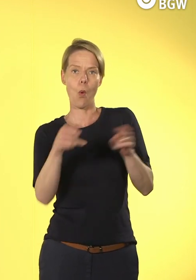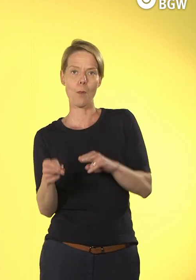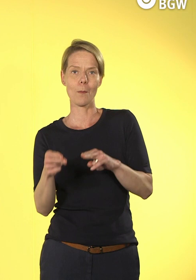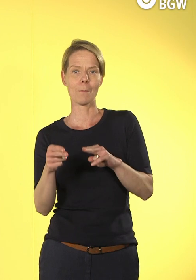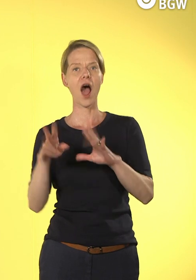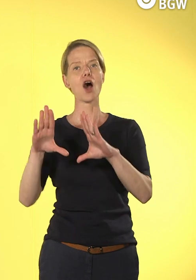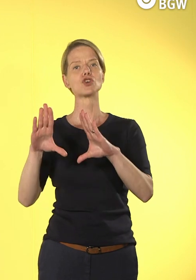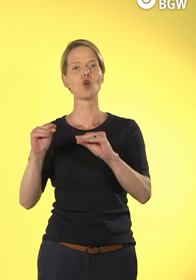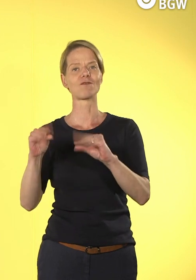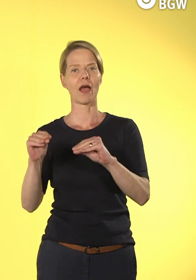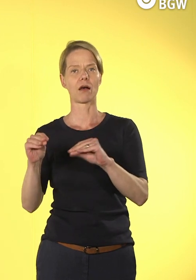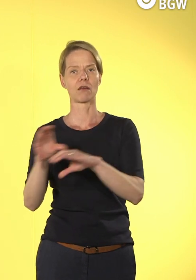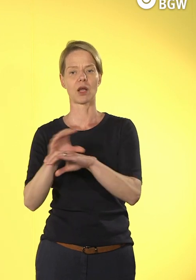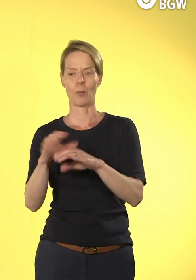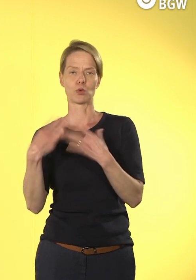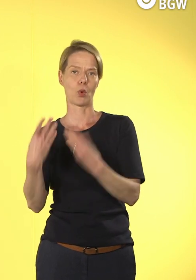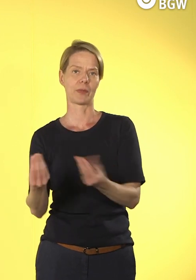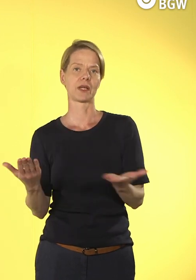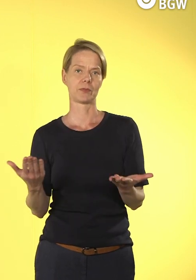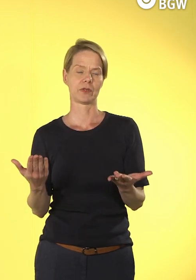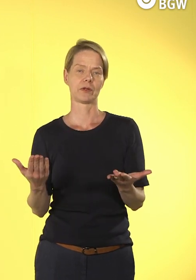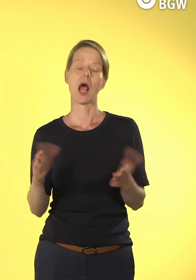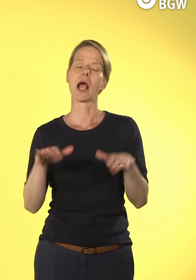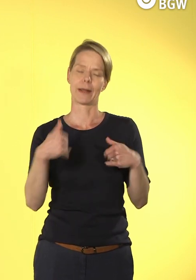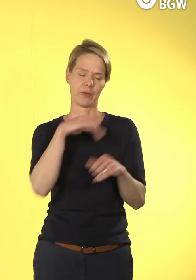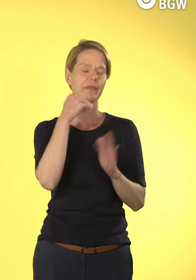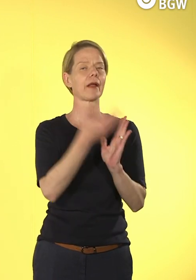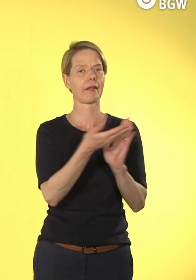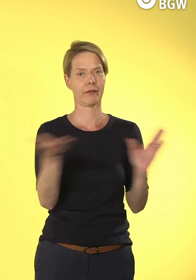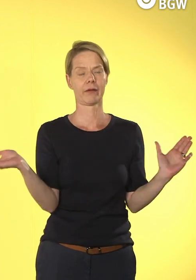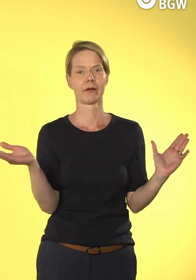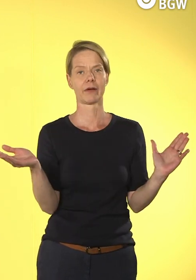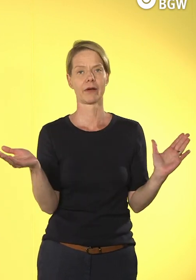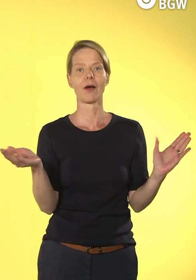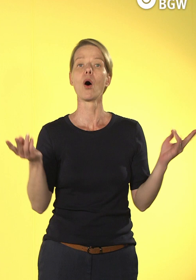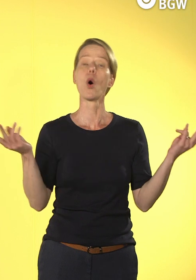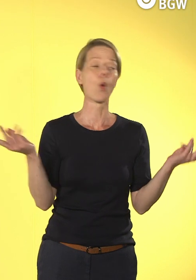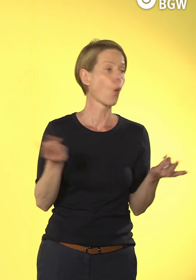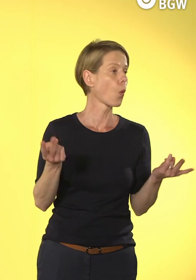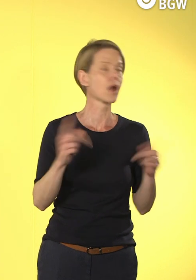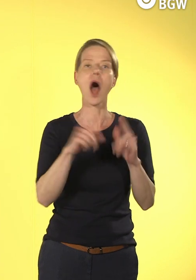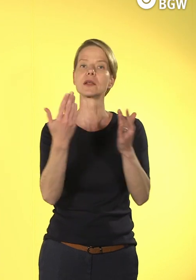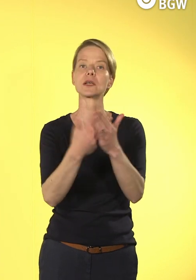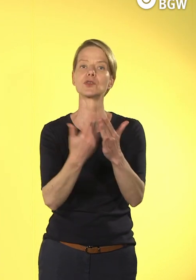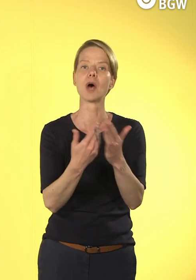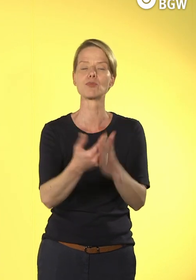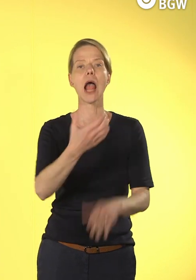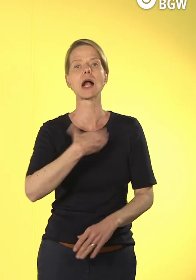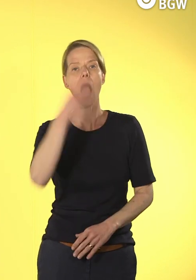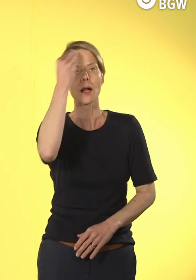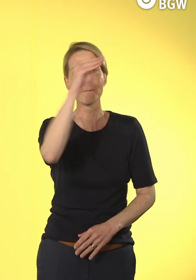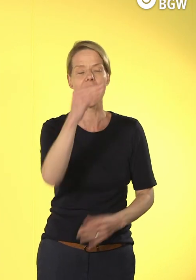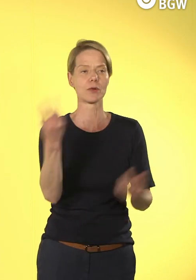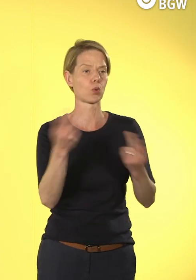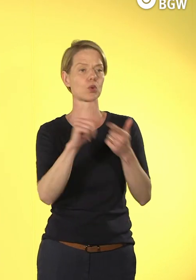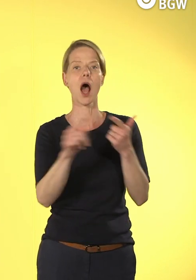Prozessdigitalisierungen gibt es zuhauf. Ein anderes Beispiel wären die Urlaubsanträge oder Krankmeldungen, die dann nicht mehr mit